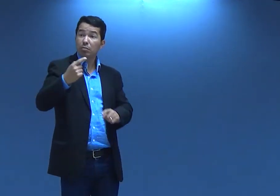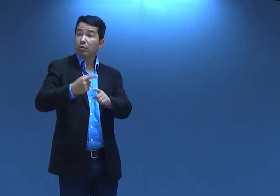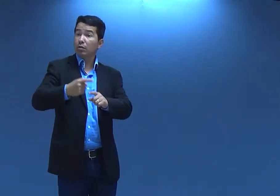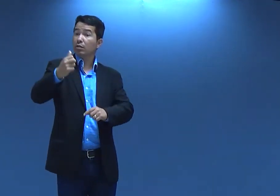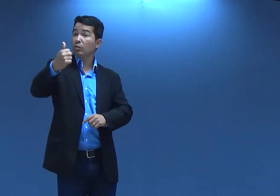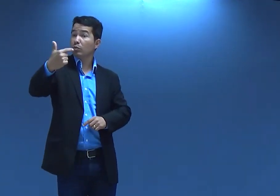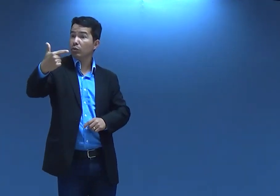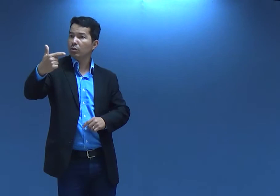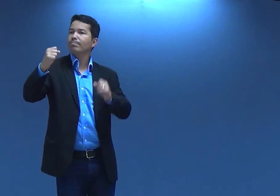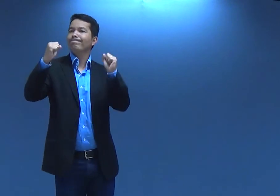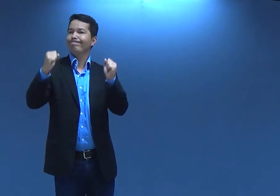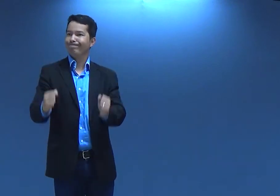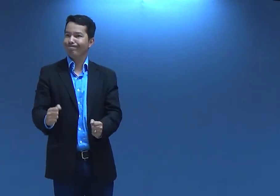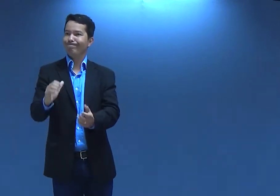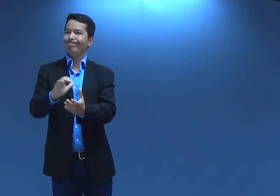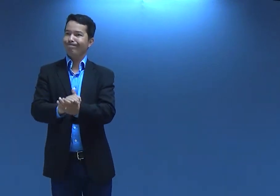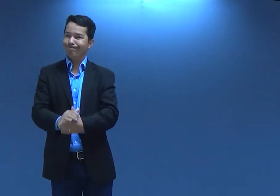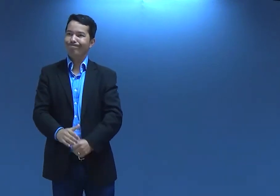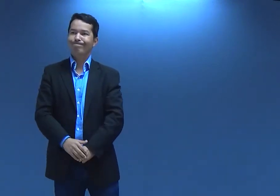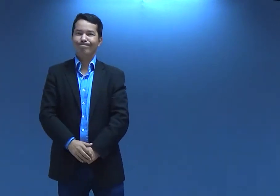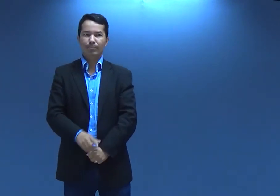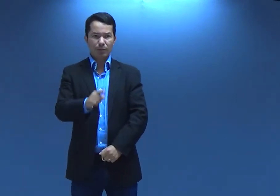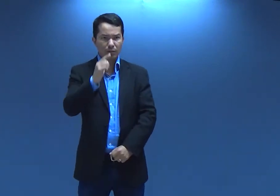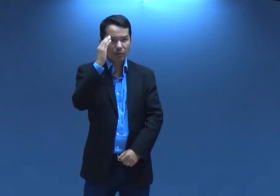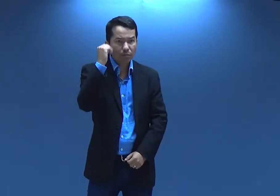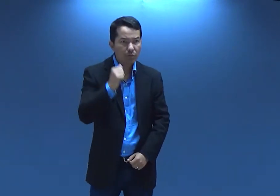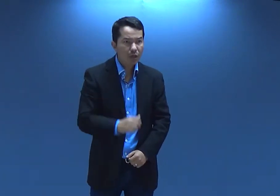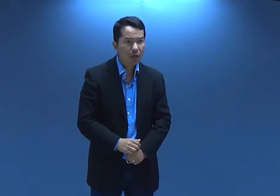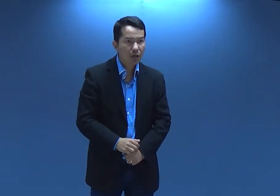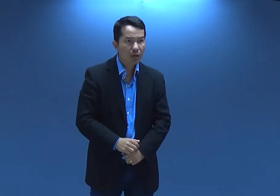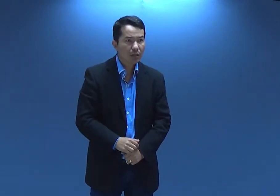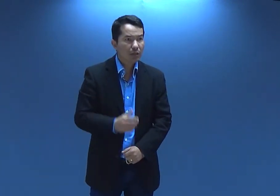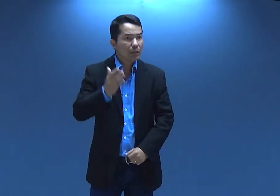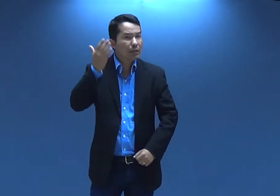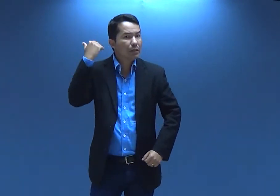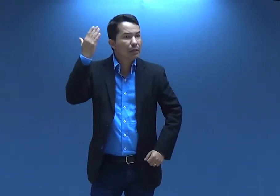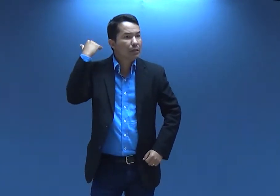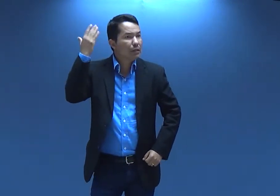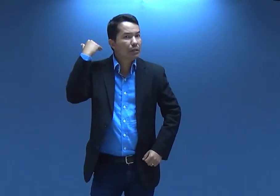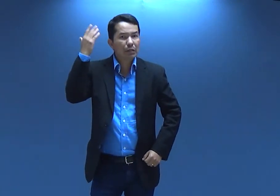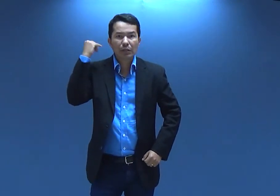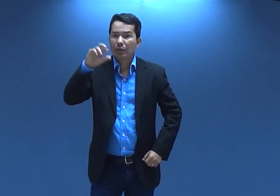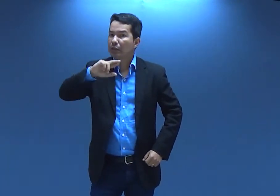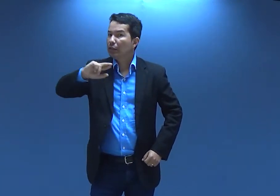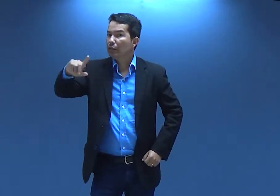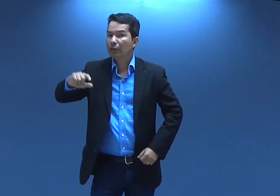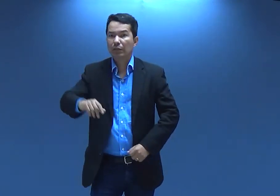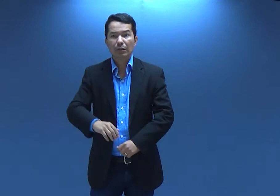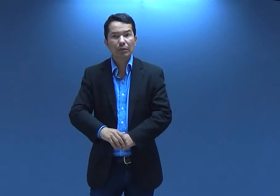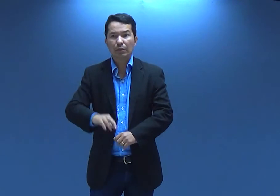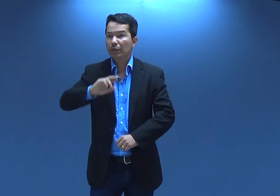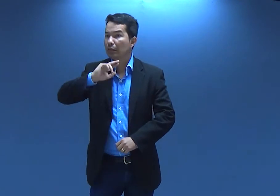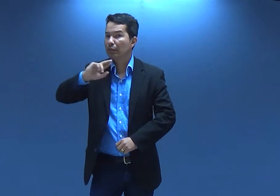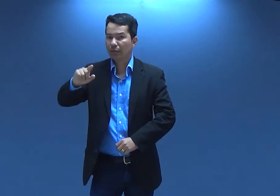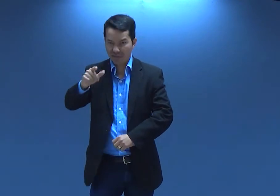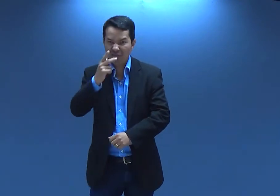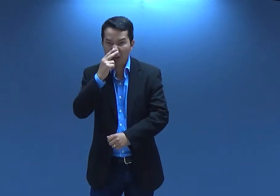com quase 12 anos. Então, ela poderia casar. Você sabia? Nossa, no passado era muito diferente, né?